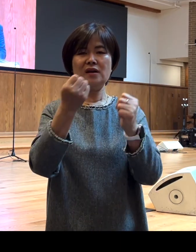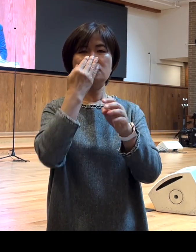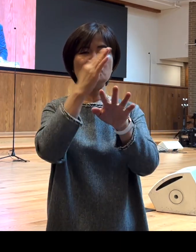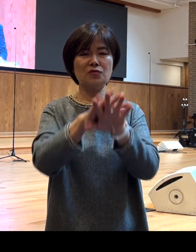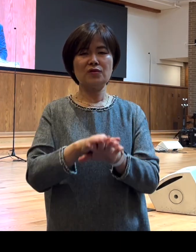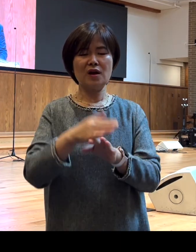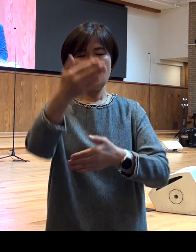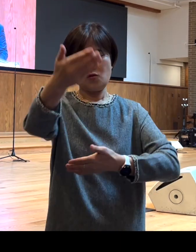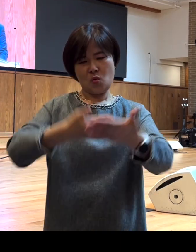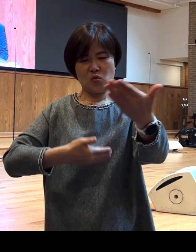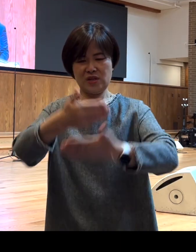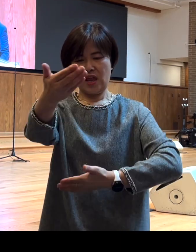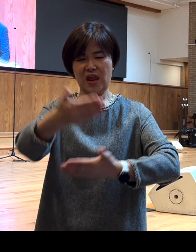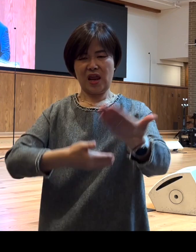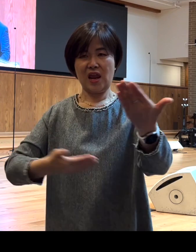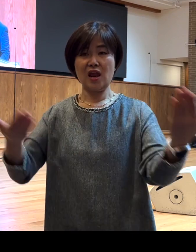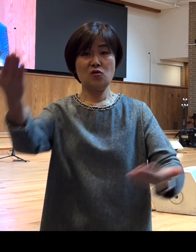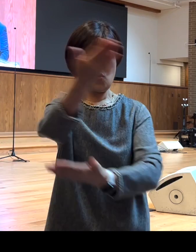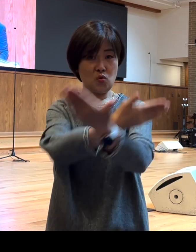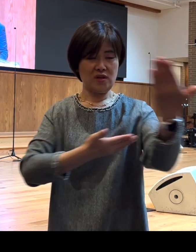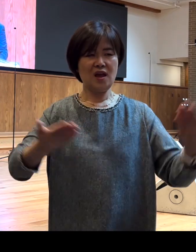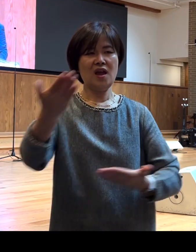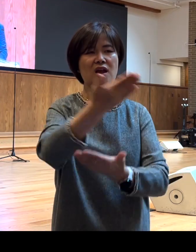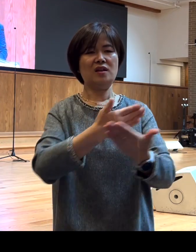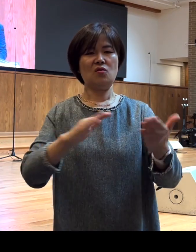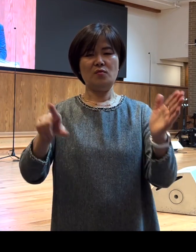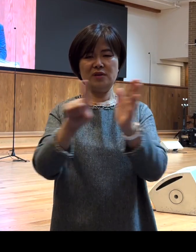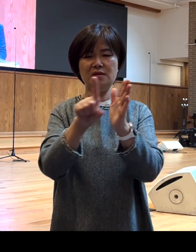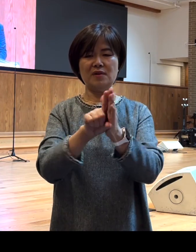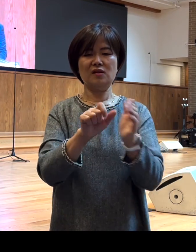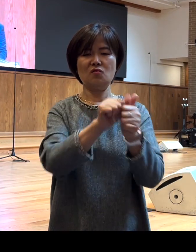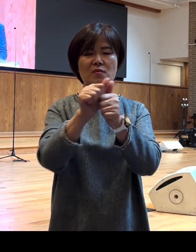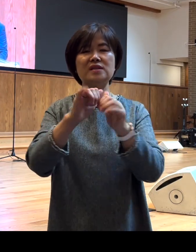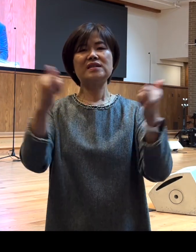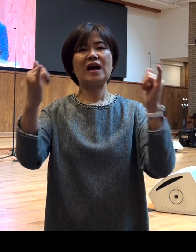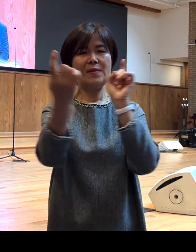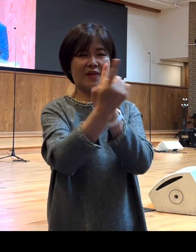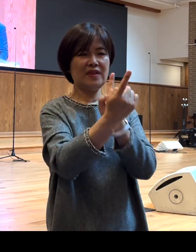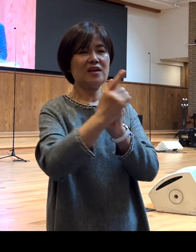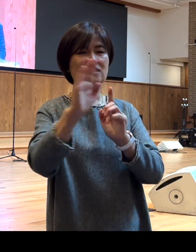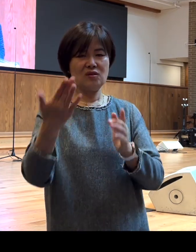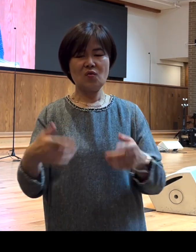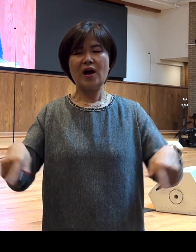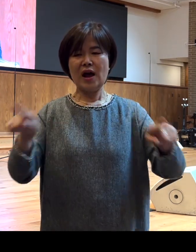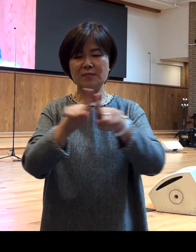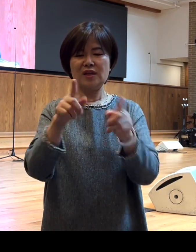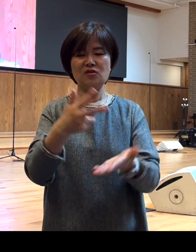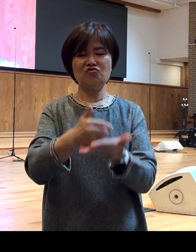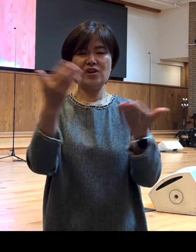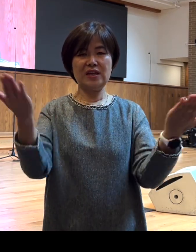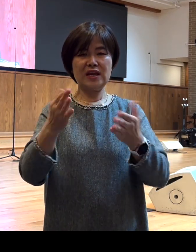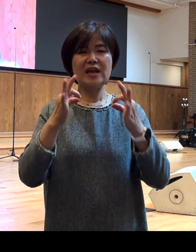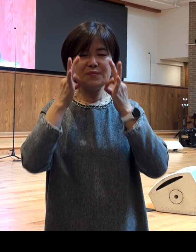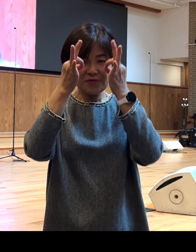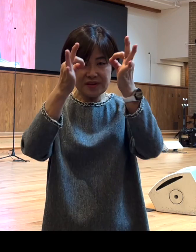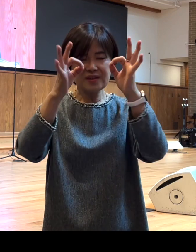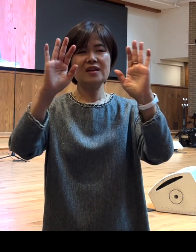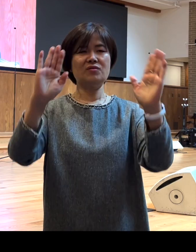교제할 뿐만 아니라 믿음의 동반자를 만나시고 함께 주의 일에 힘쓰는 그럼 그런 귀한